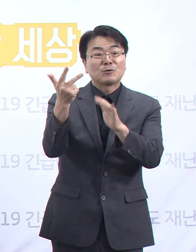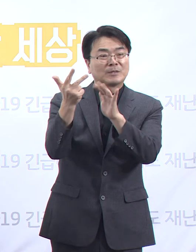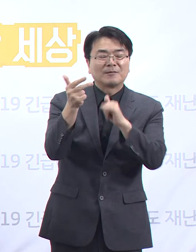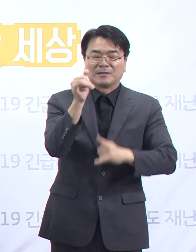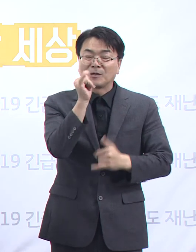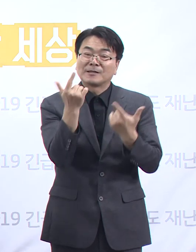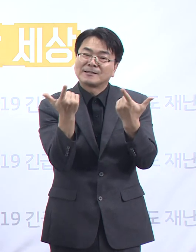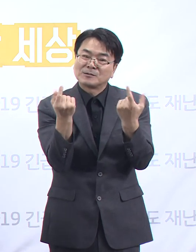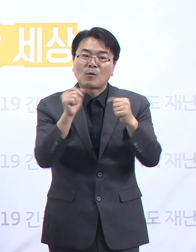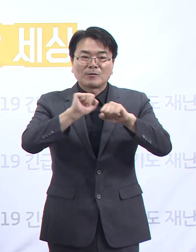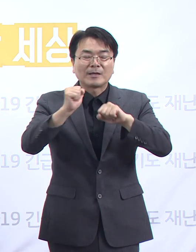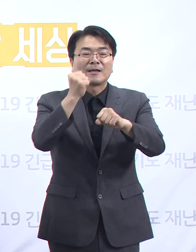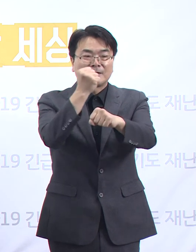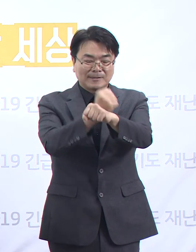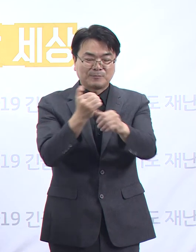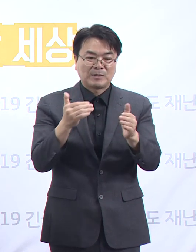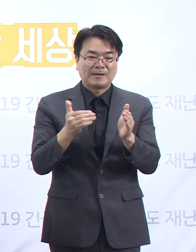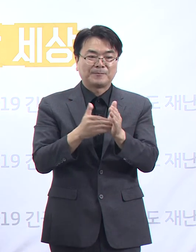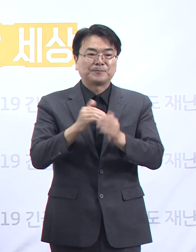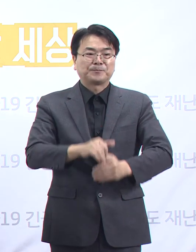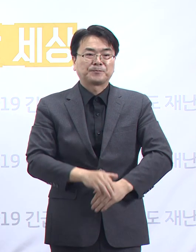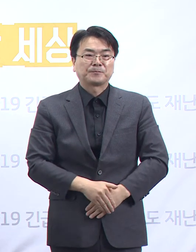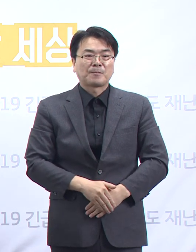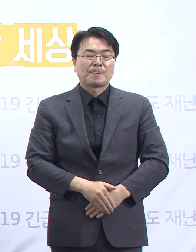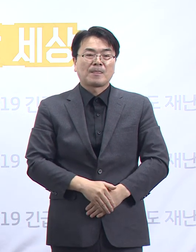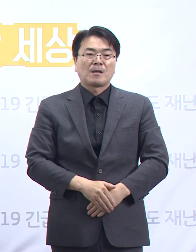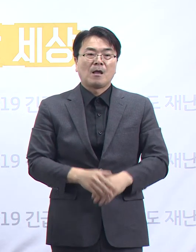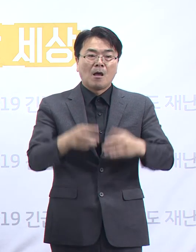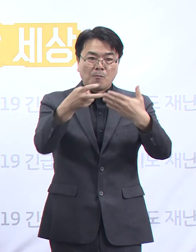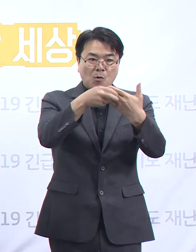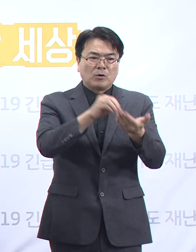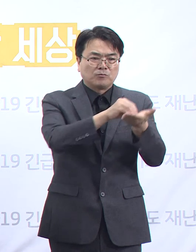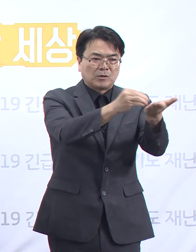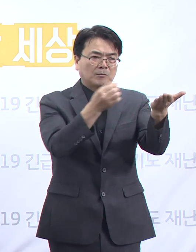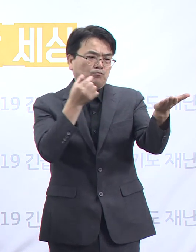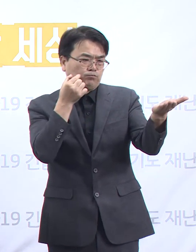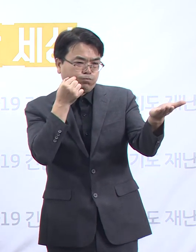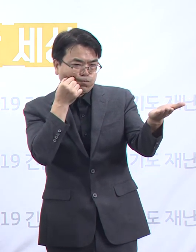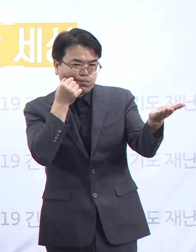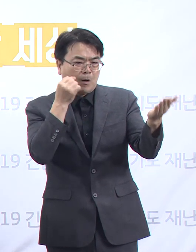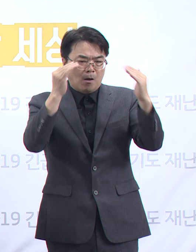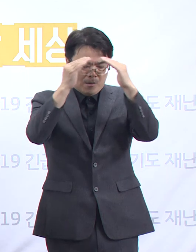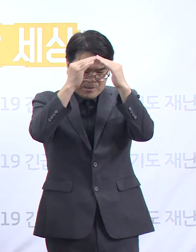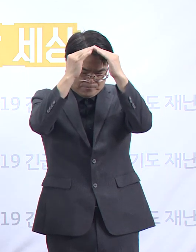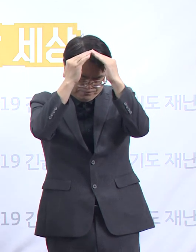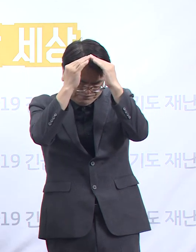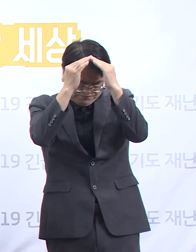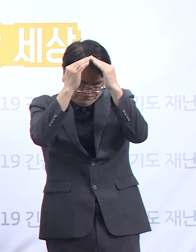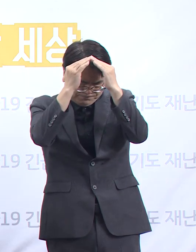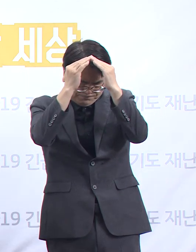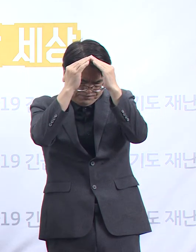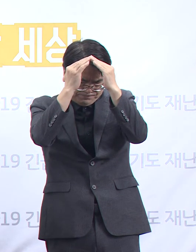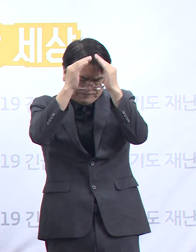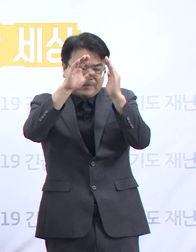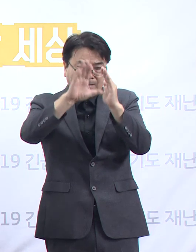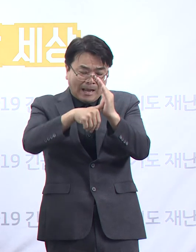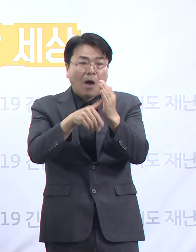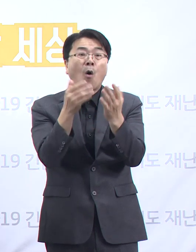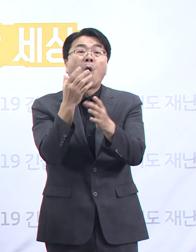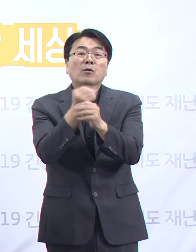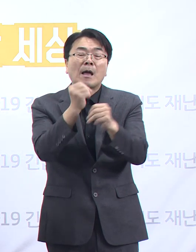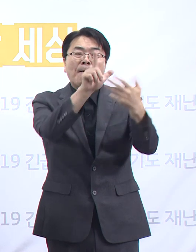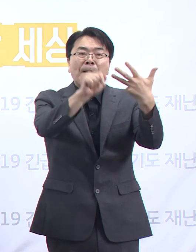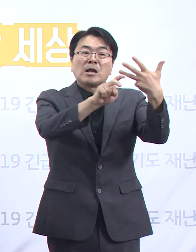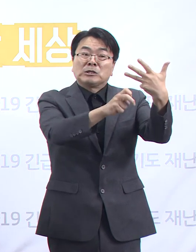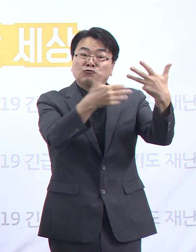생활치료센터나 병원으로 입원, 입소하지 못하고 가정에서 대기하고 있었던 사람이 가장 많았던 날짜는 지난